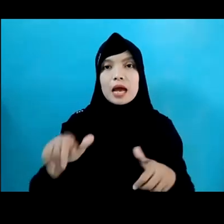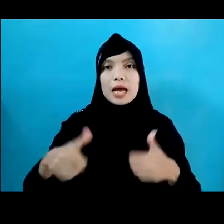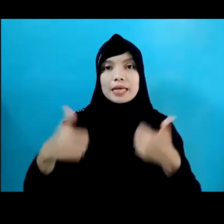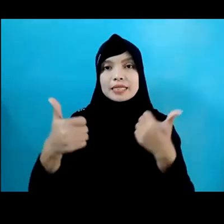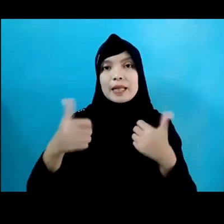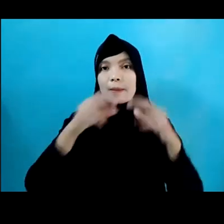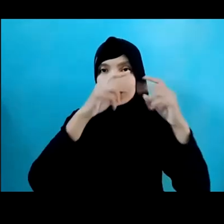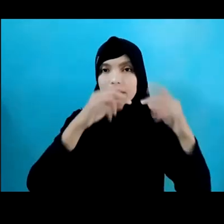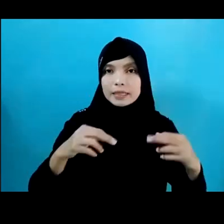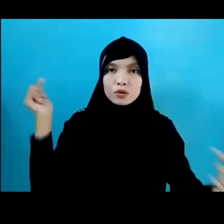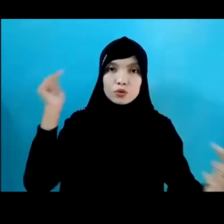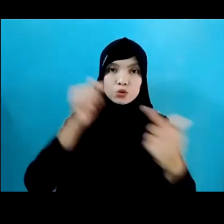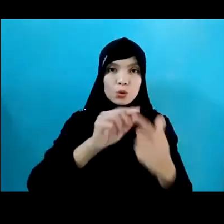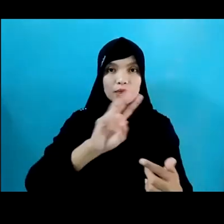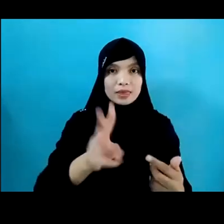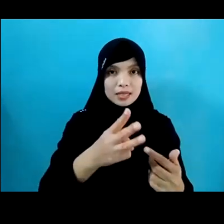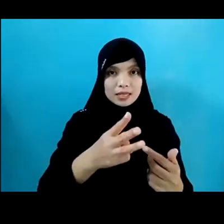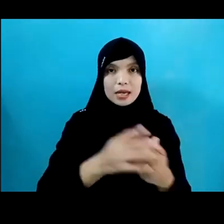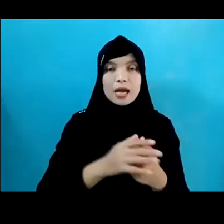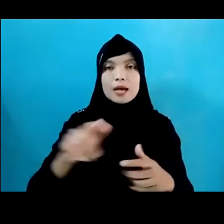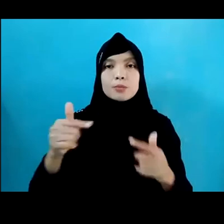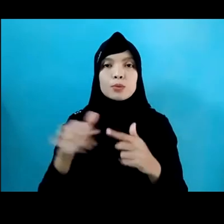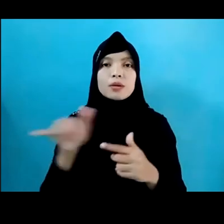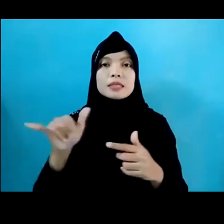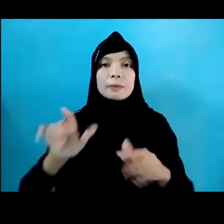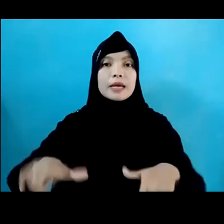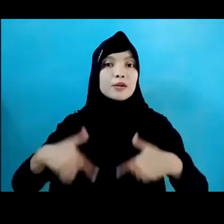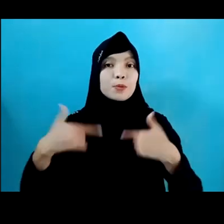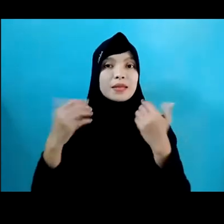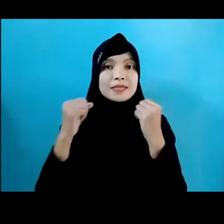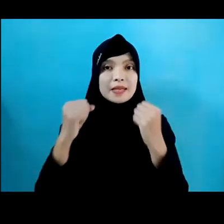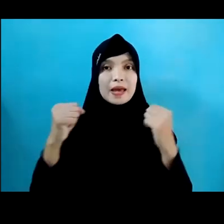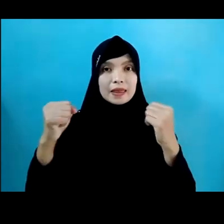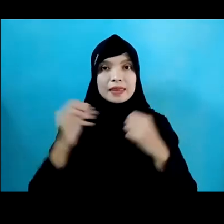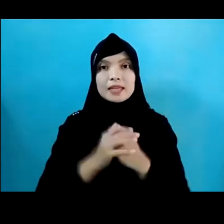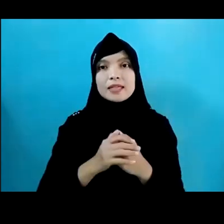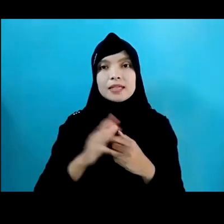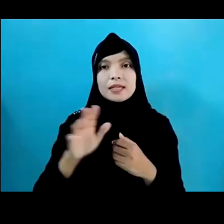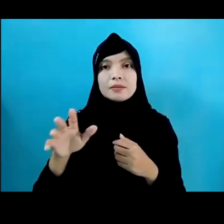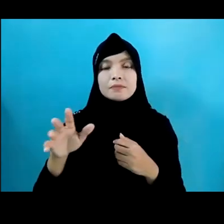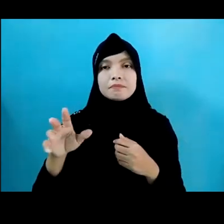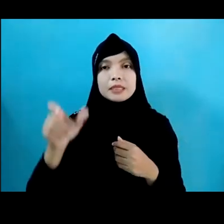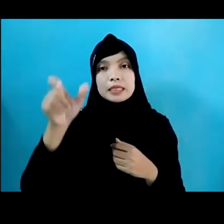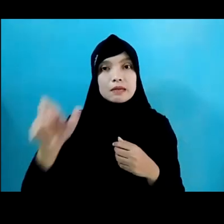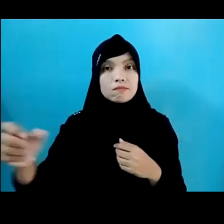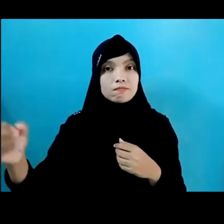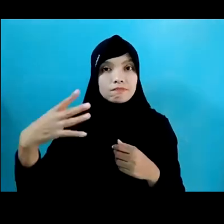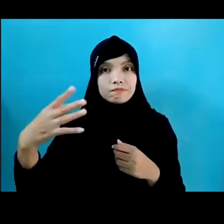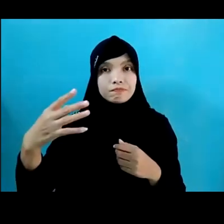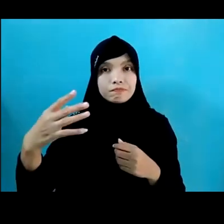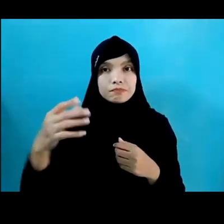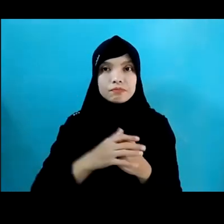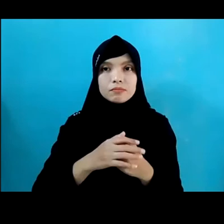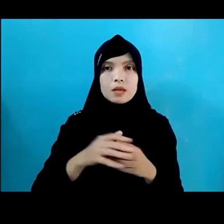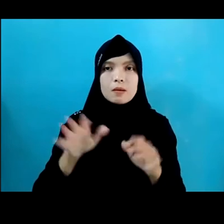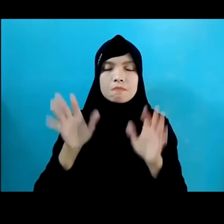Tujuan Tiga Terkait Hidupan Sehat Dan Sejahtera Responden Anak Menyebutkan Bahwa Ada Berbagai Alasan Anak-anak